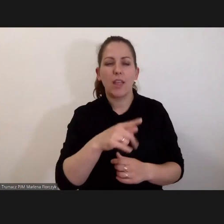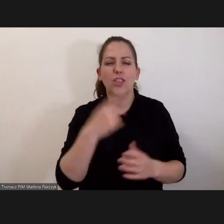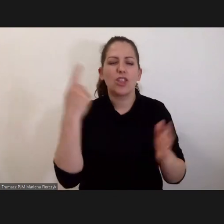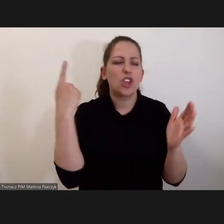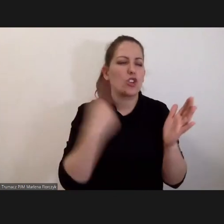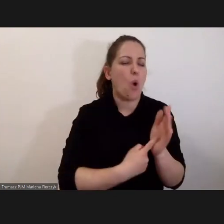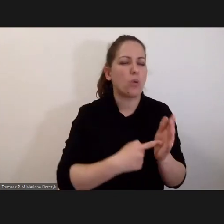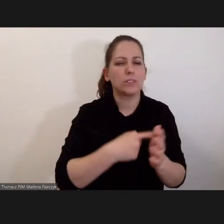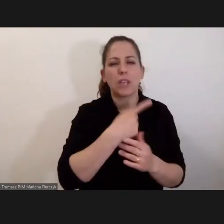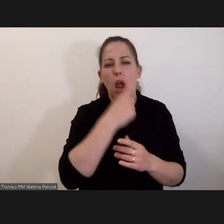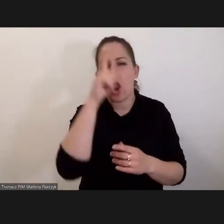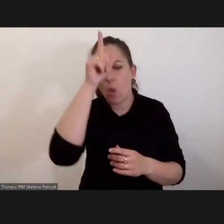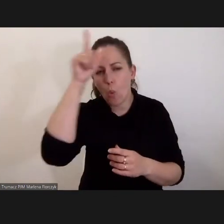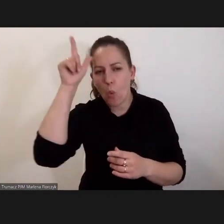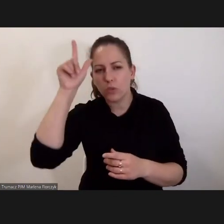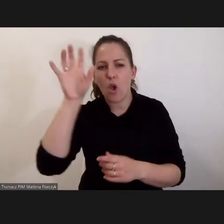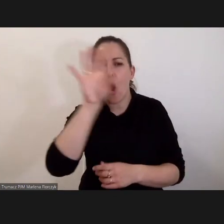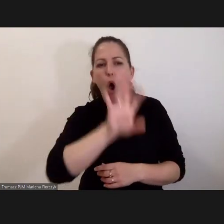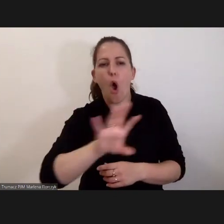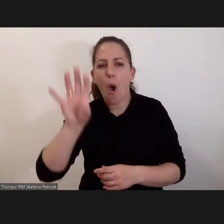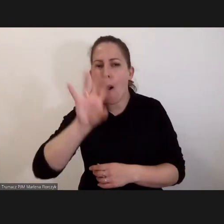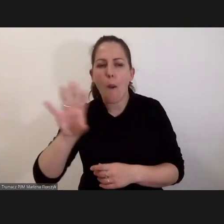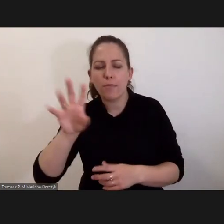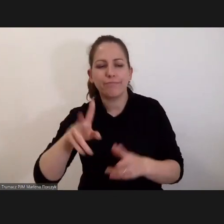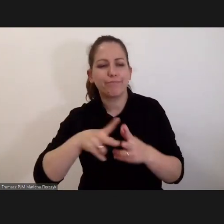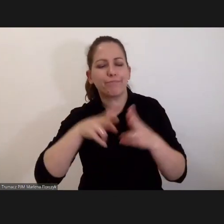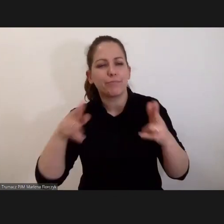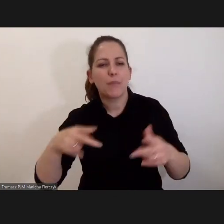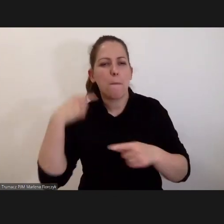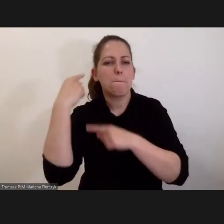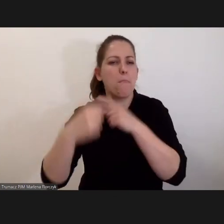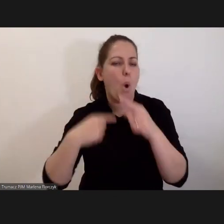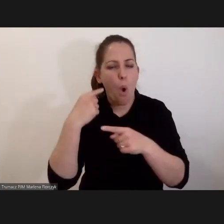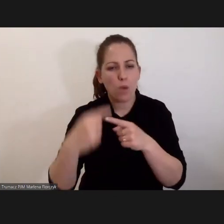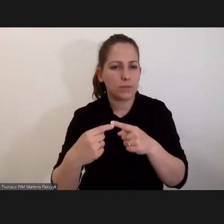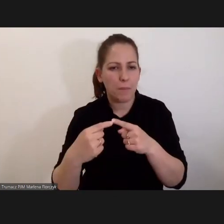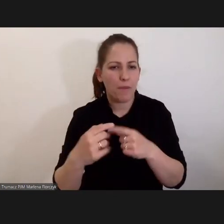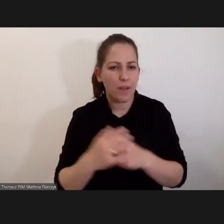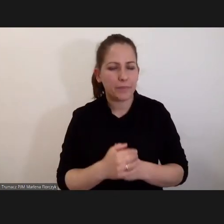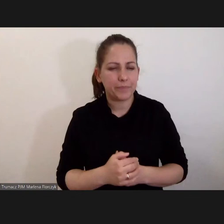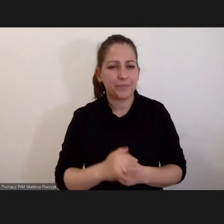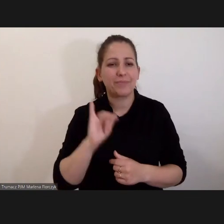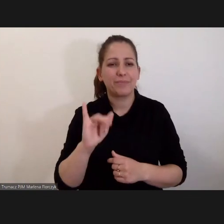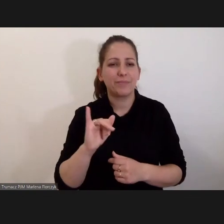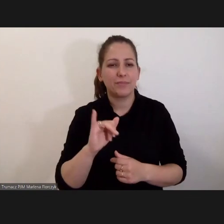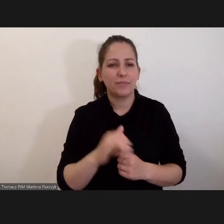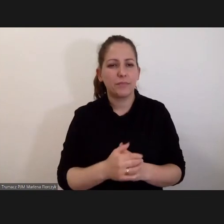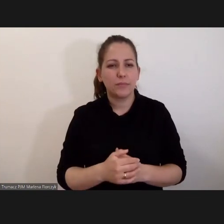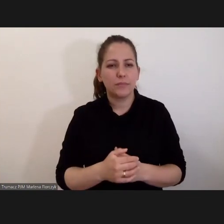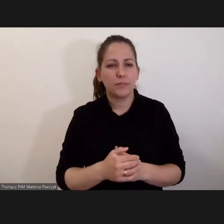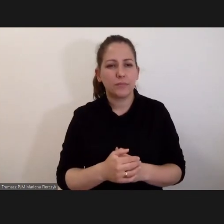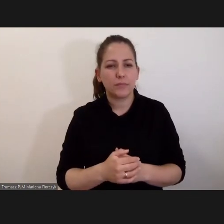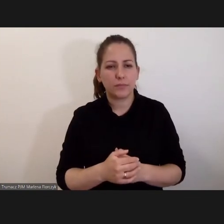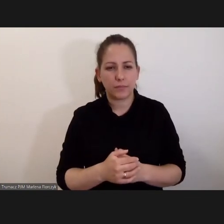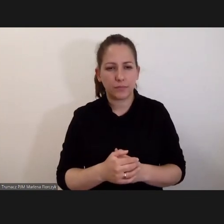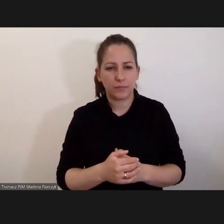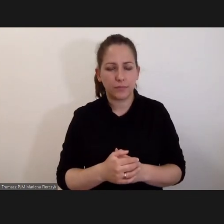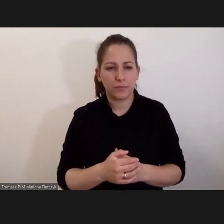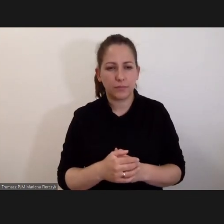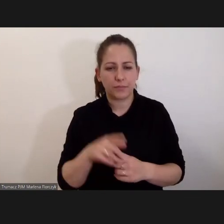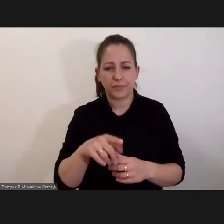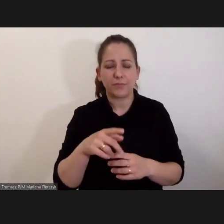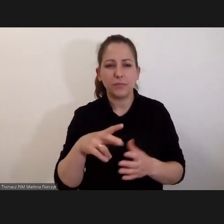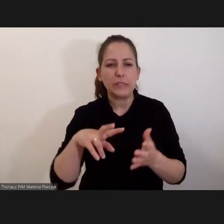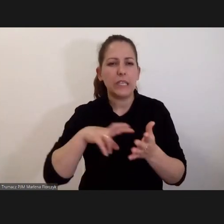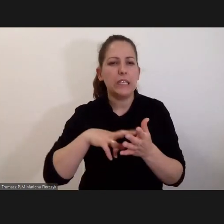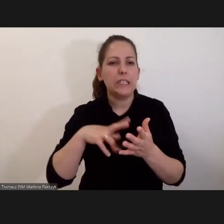obserwujących toczące się postępowanie i jak widzicie rach tych ludzi,